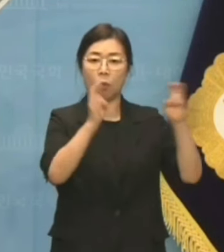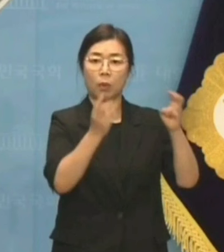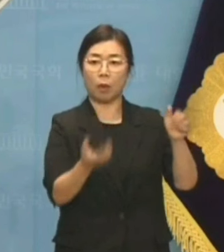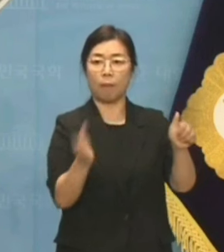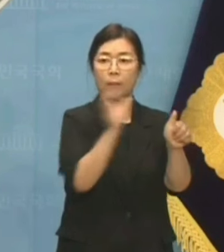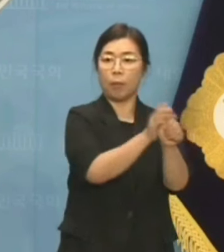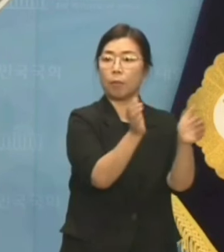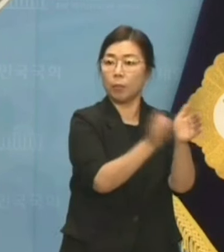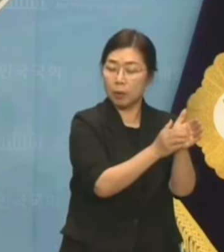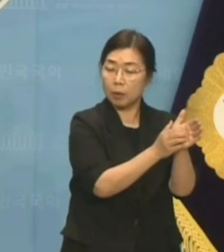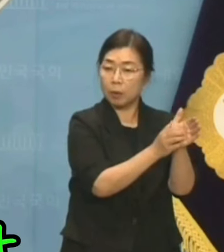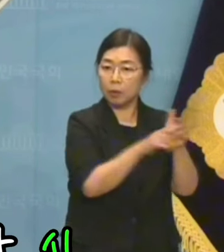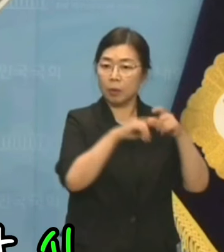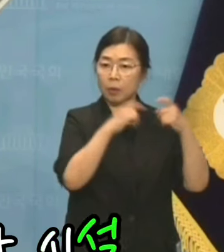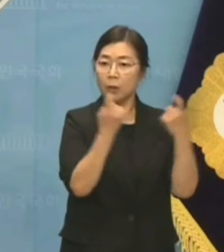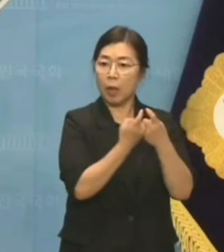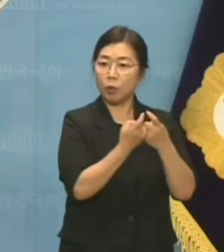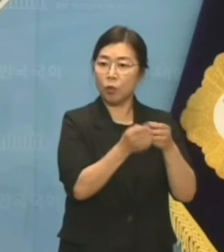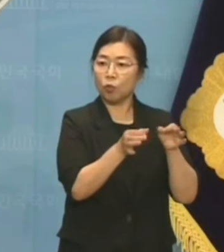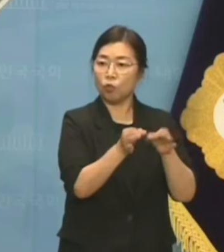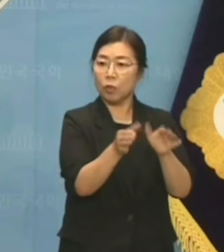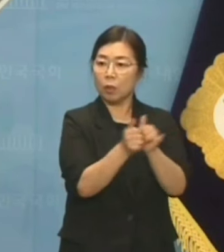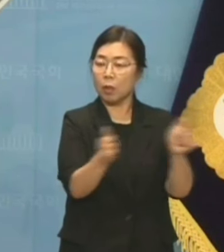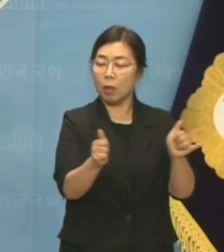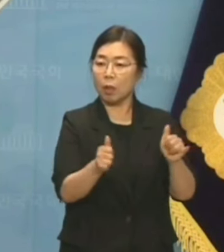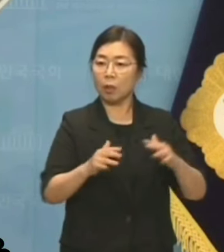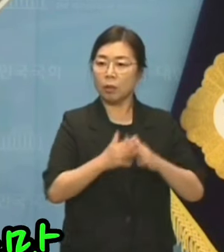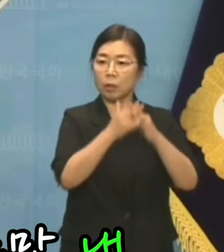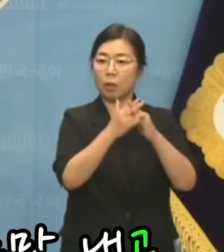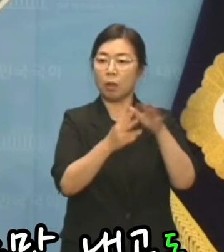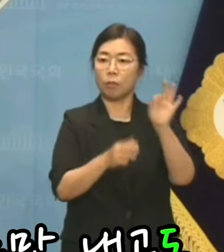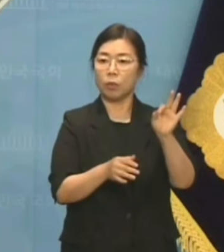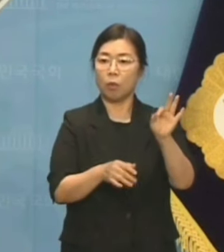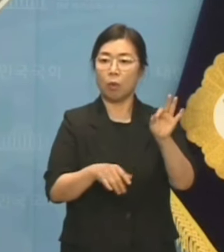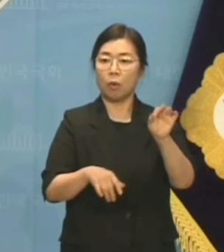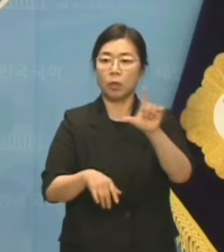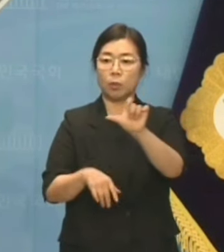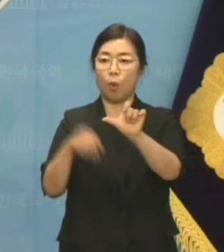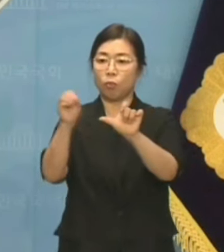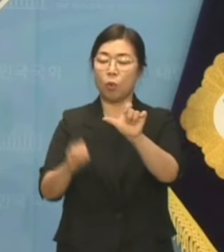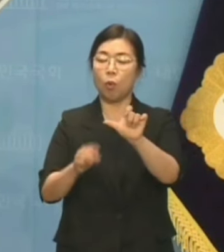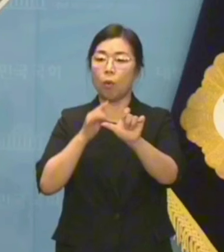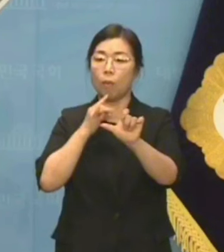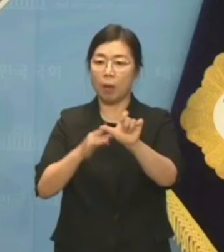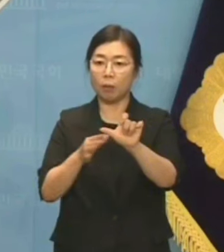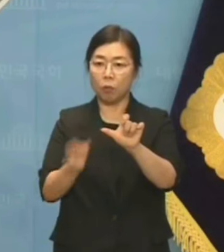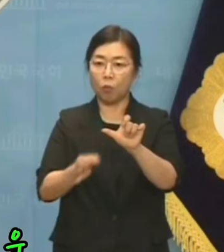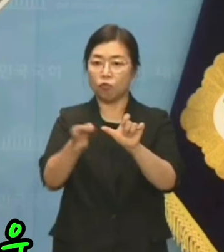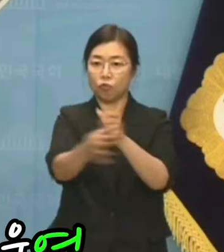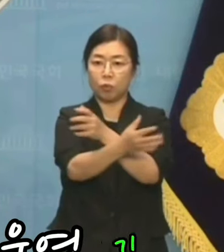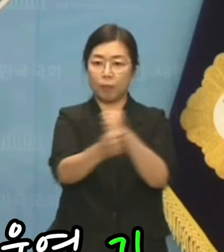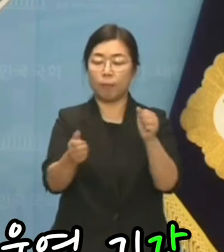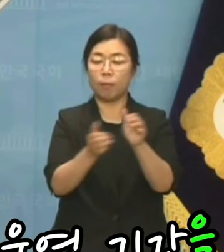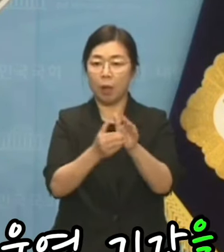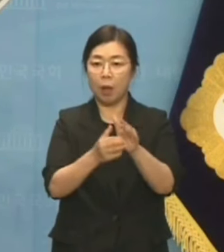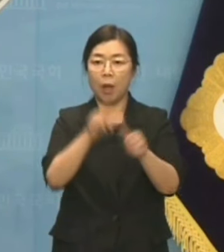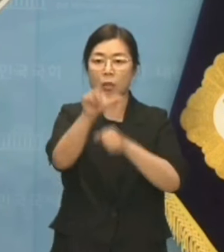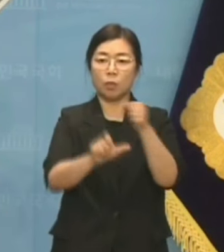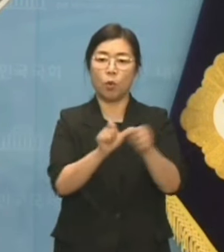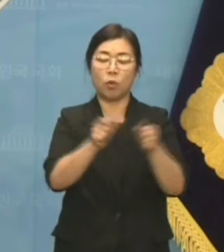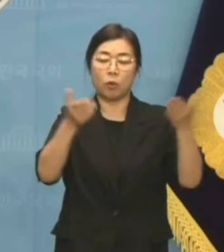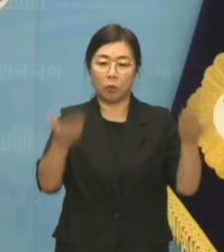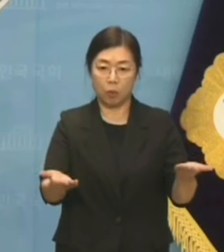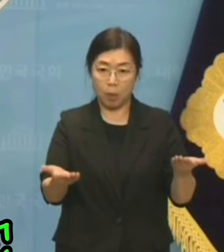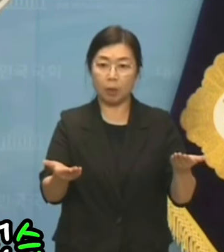민간 투자자가 시설 비용의 15%만 내고도 15년이나 휴게소 운영 기간을